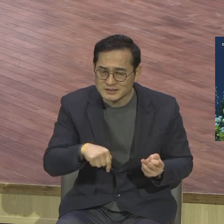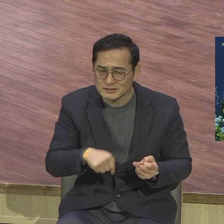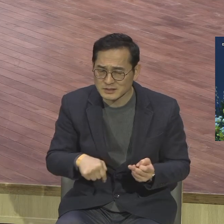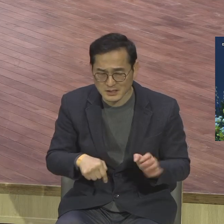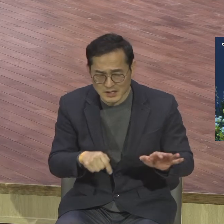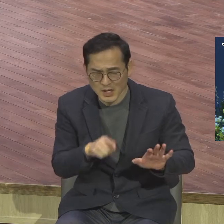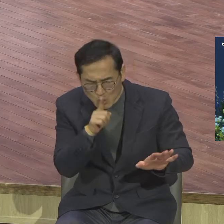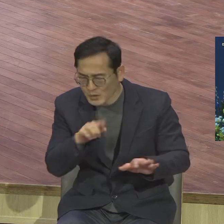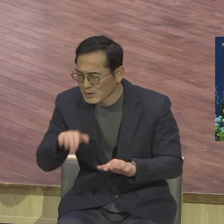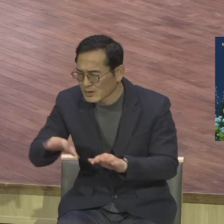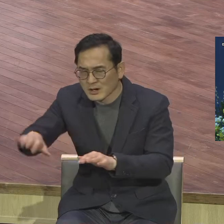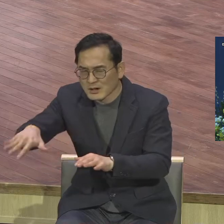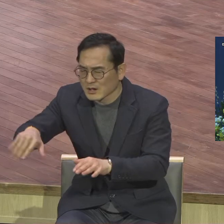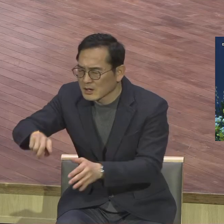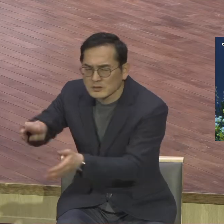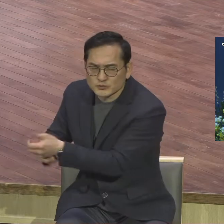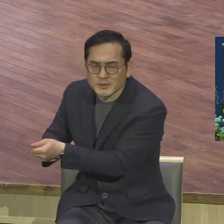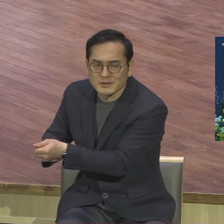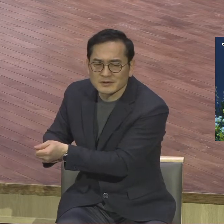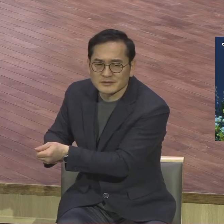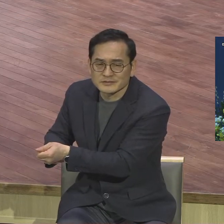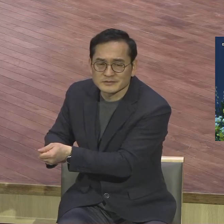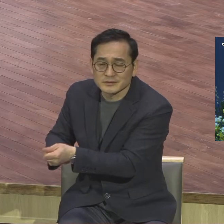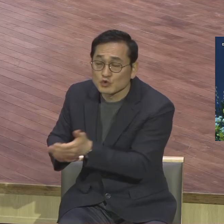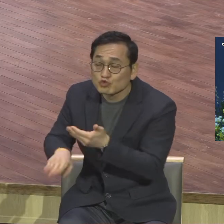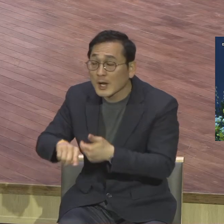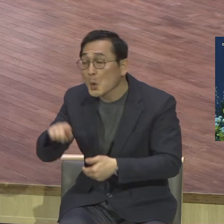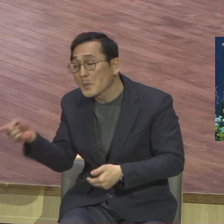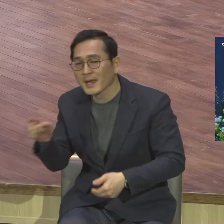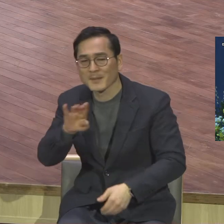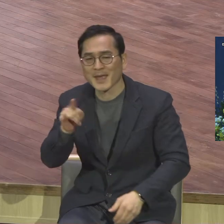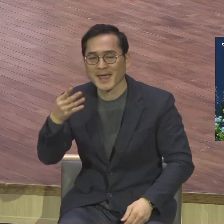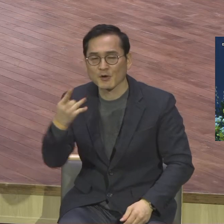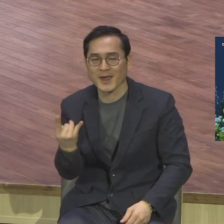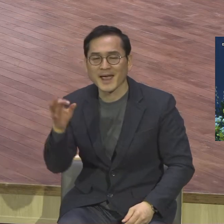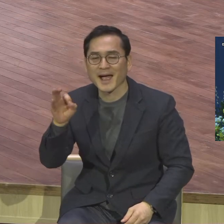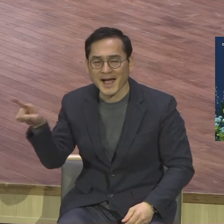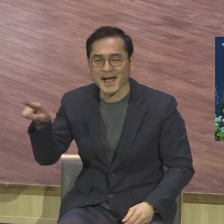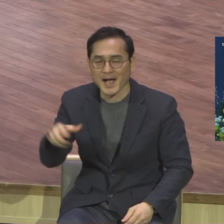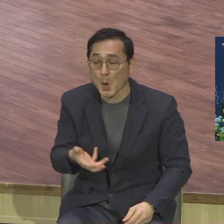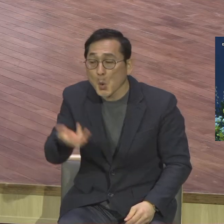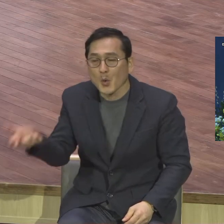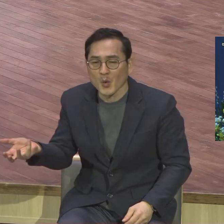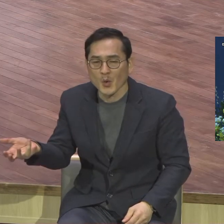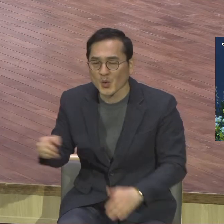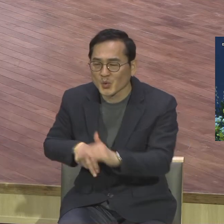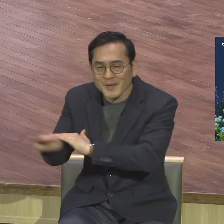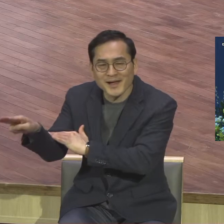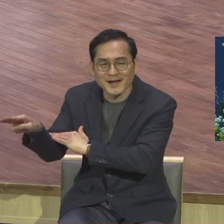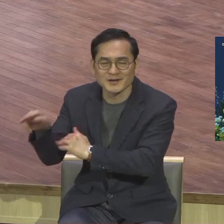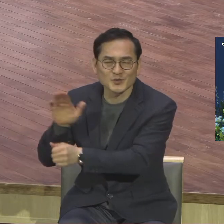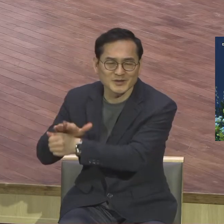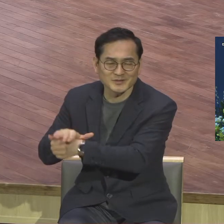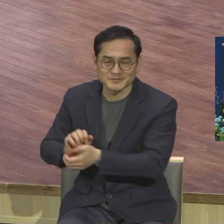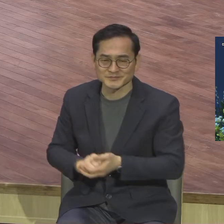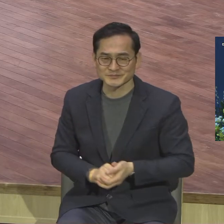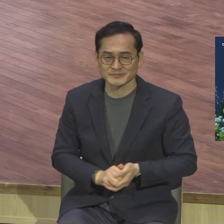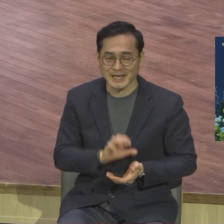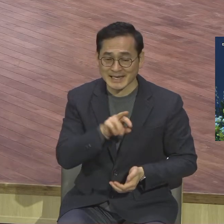급히 인근에 있는 베레아로 그렇게 바울 팀들을 도피시켰습니다 이때 야손과 및 형제들이